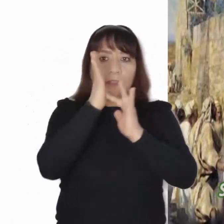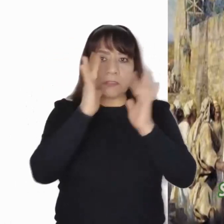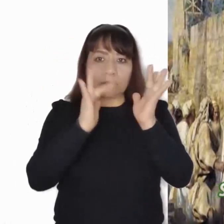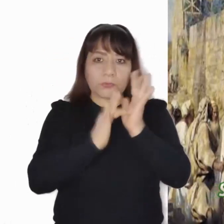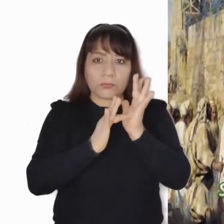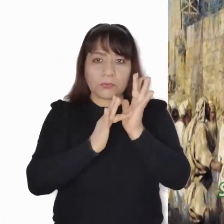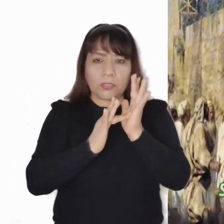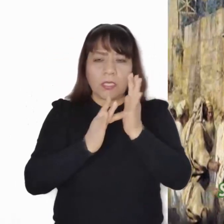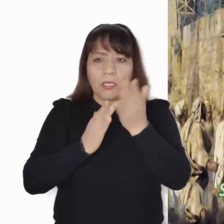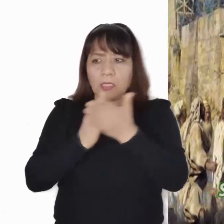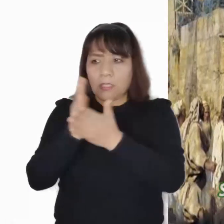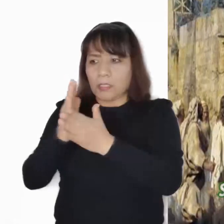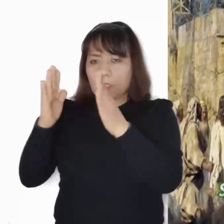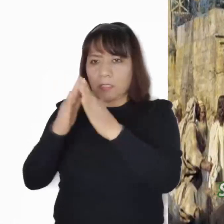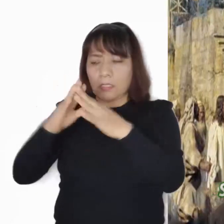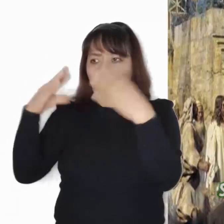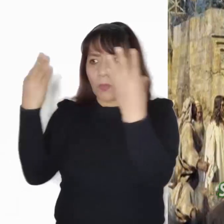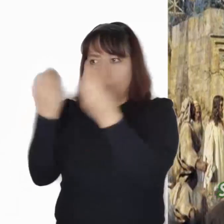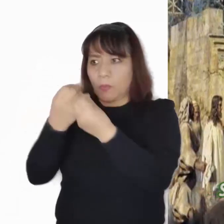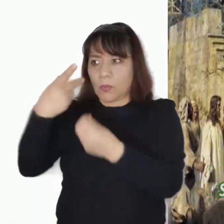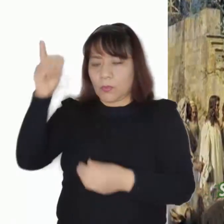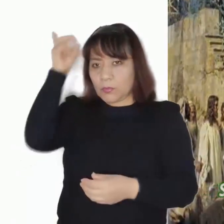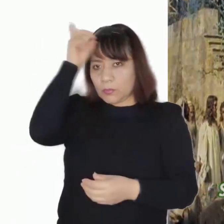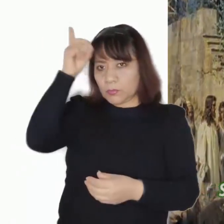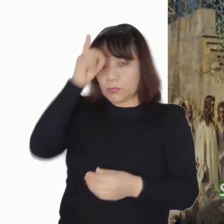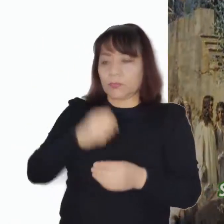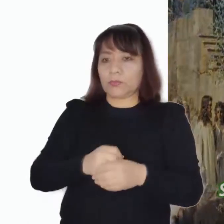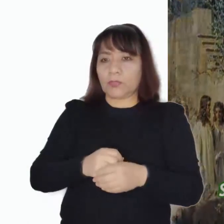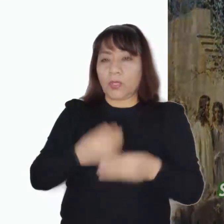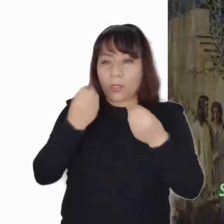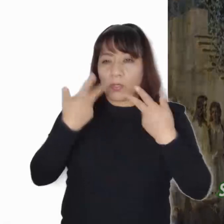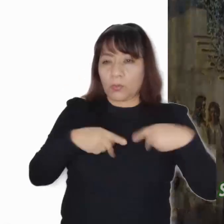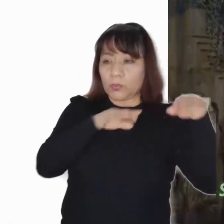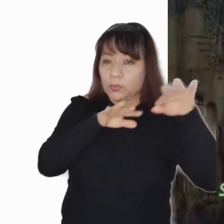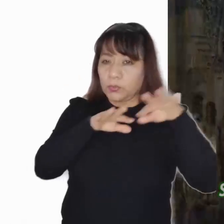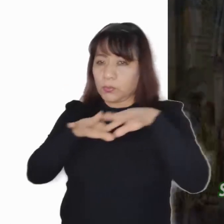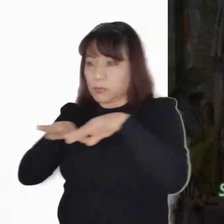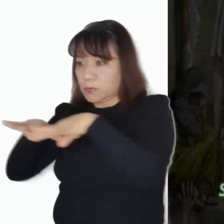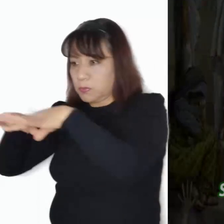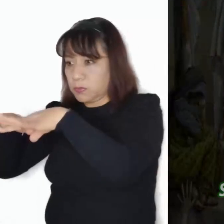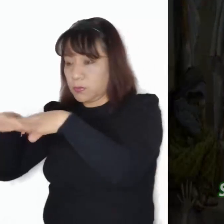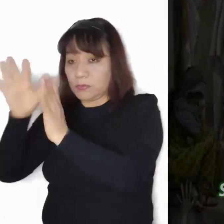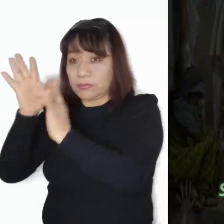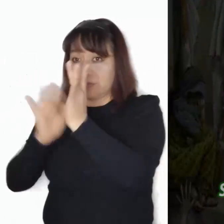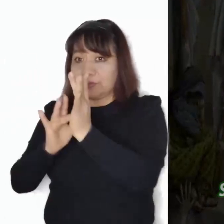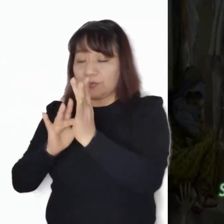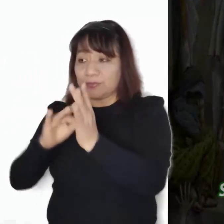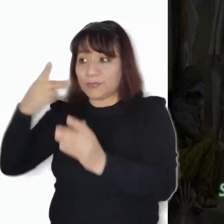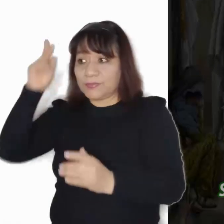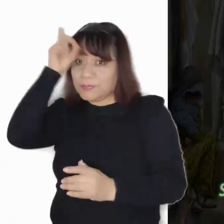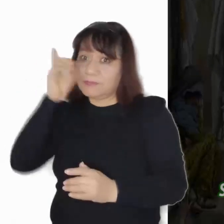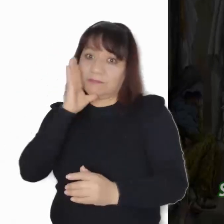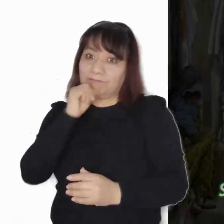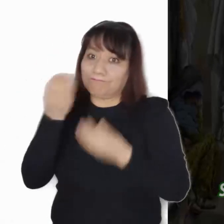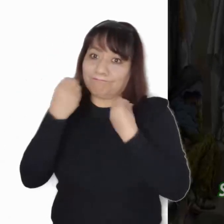Jesús entró en una casa con sus discípulos y acudió tanta gente que no los dejaban ni comer.